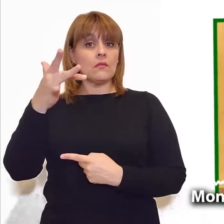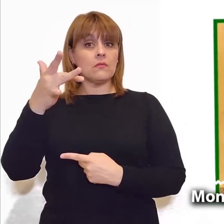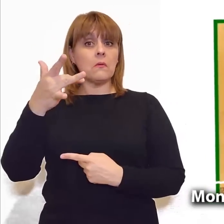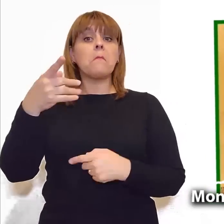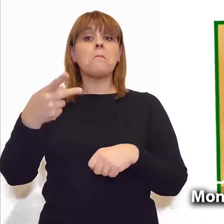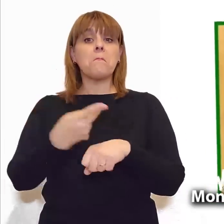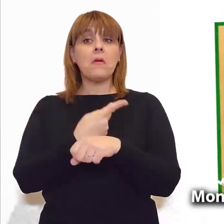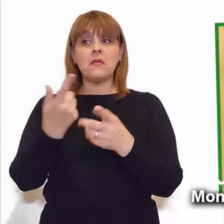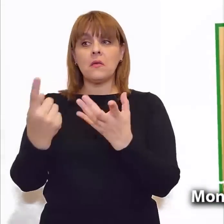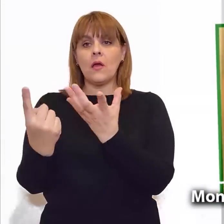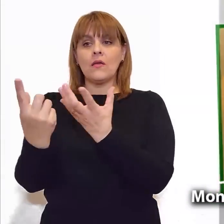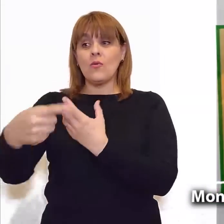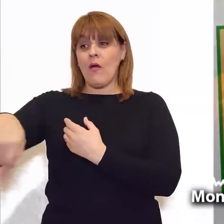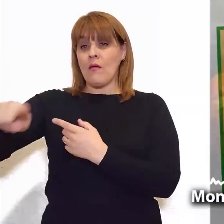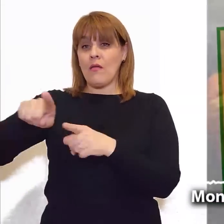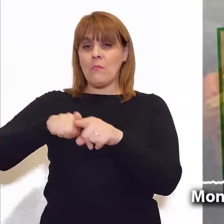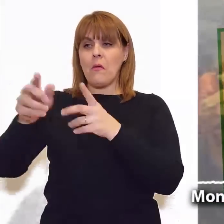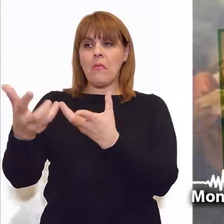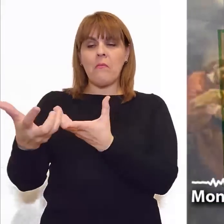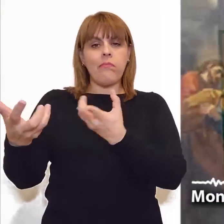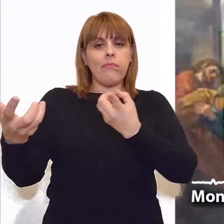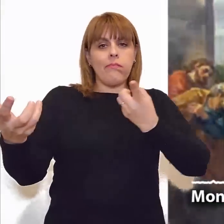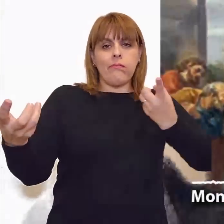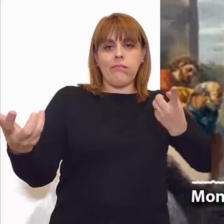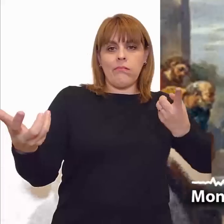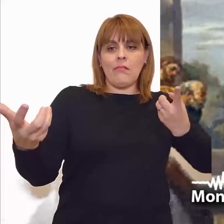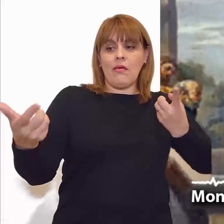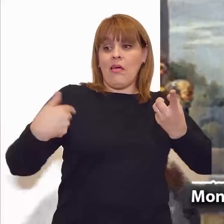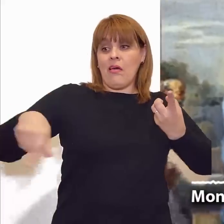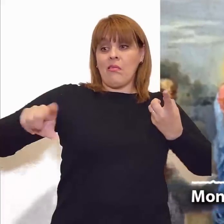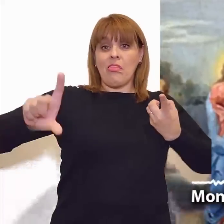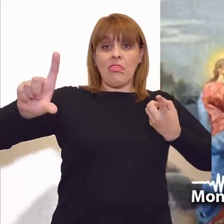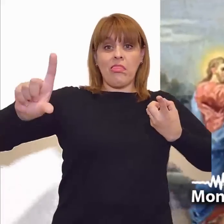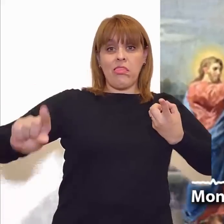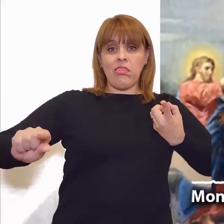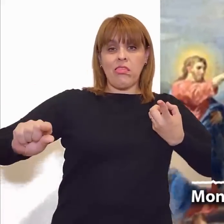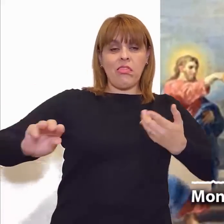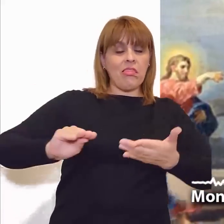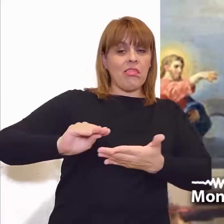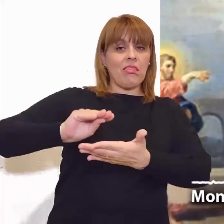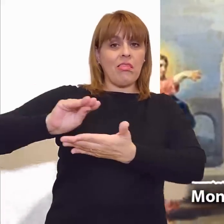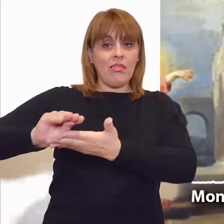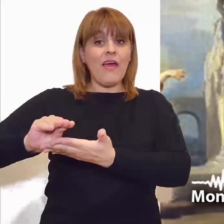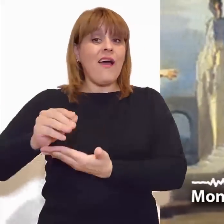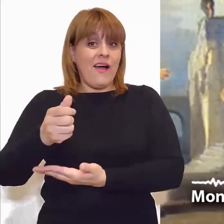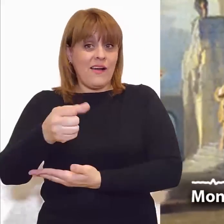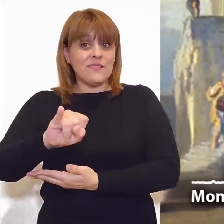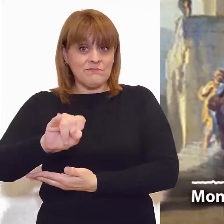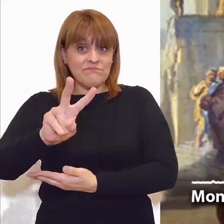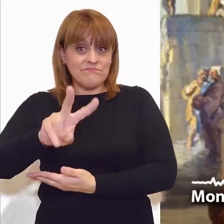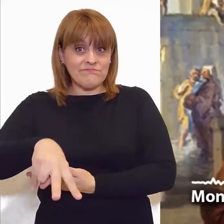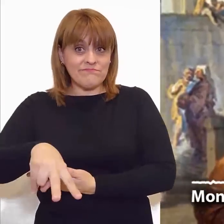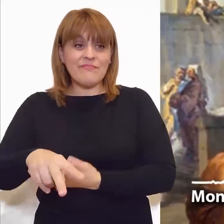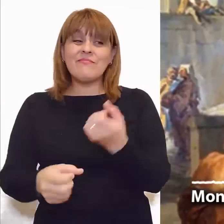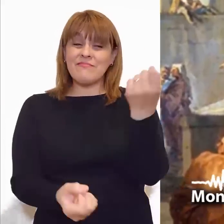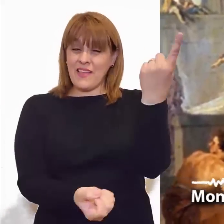el fundamento que tengan. La narración del llamado de Mateo podría parecernos igual que la del llamado